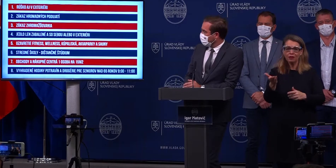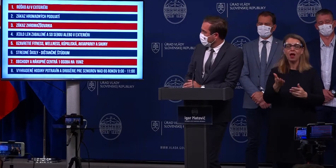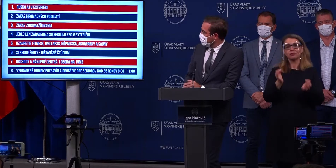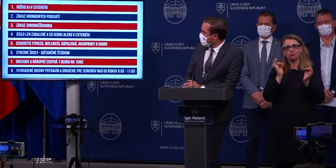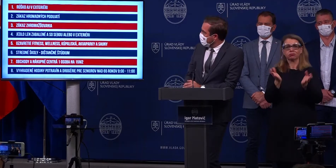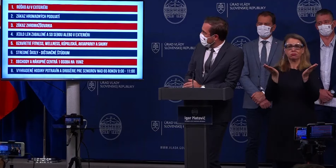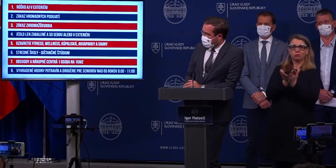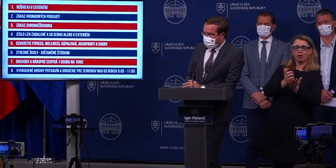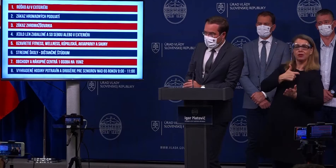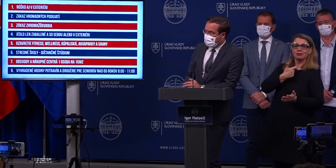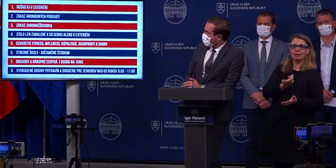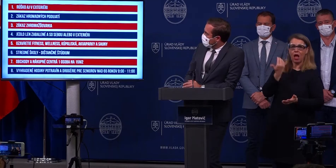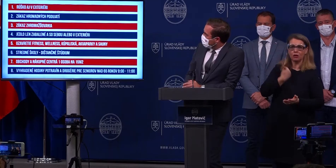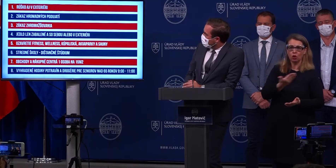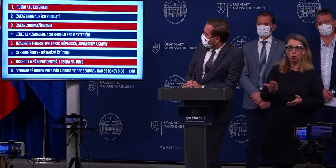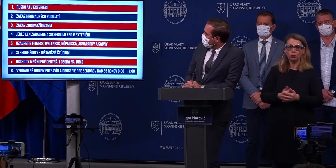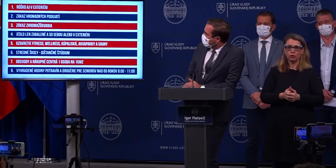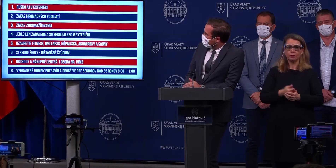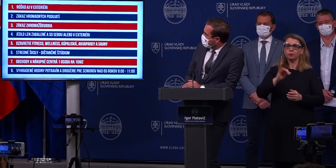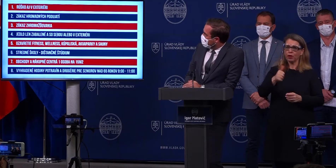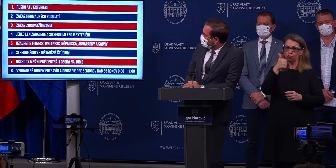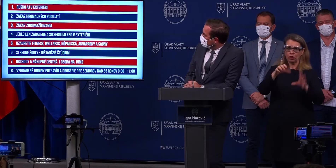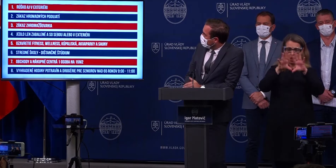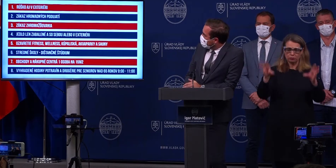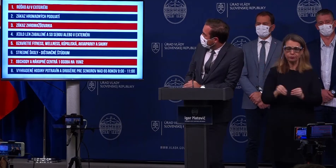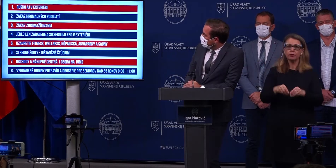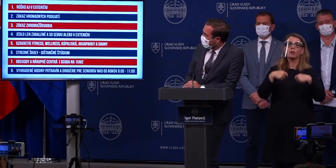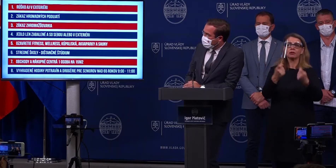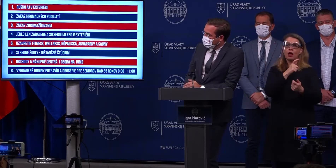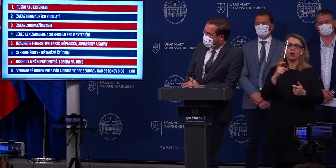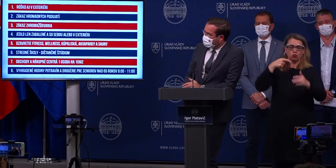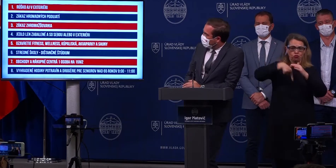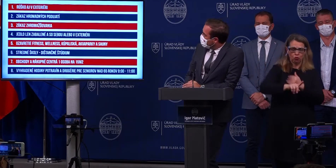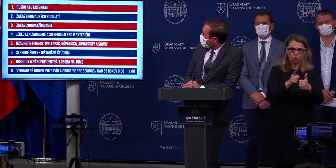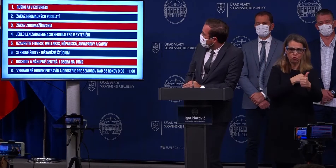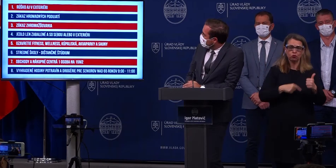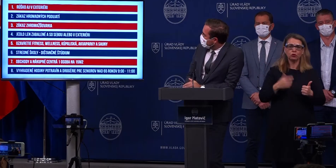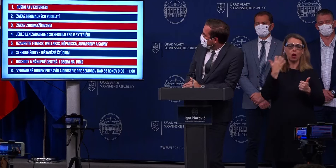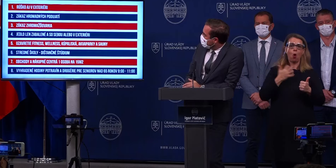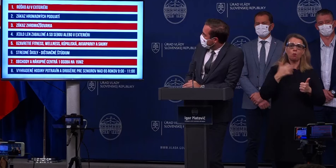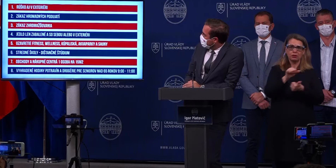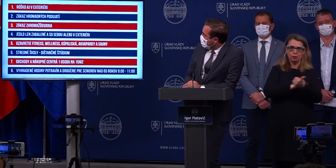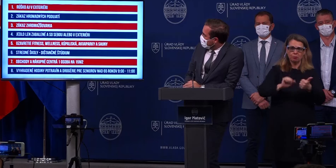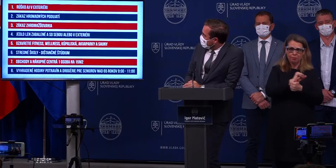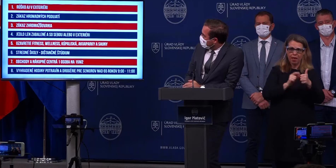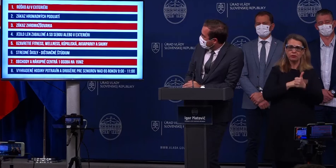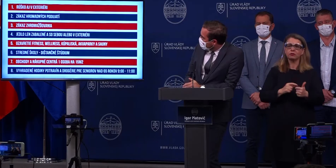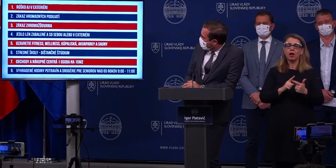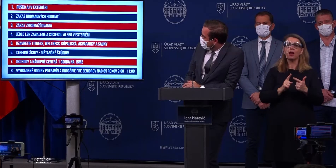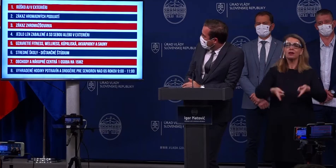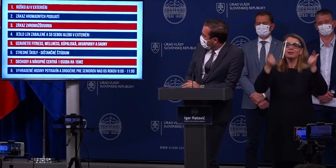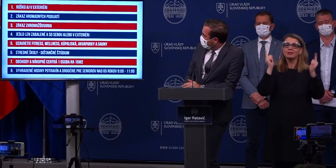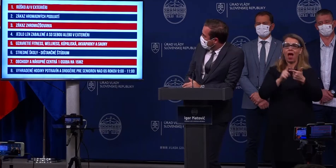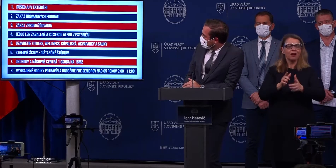toto opatrenie. Takže ešte raz by som to zhrnul. Závadza sa aj rúško v exteriéri, v obciach a mestách. Zákaz